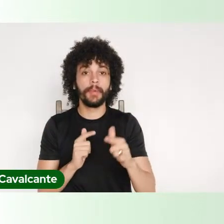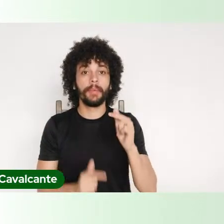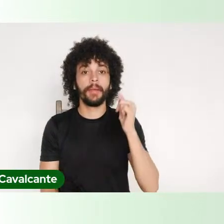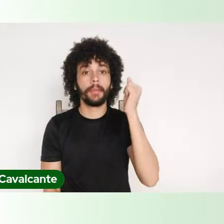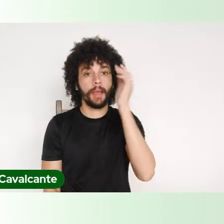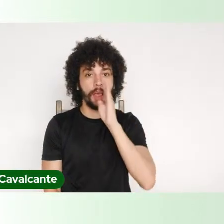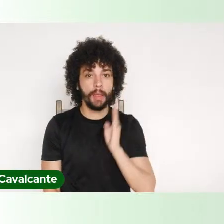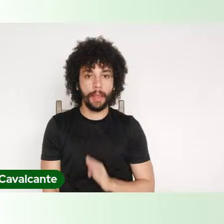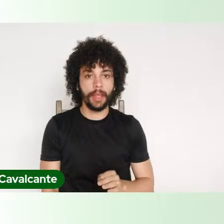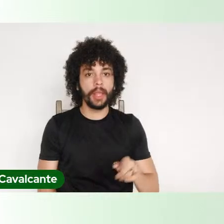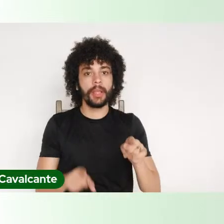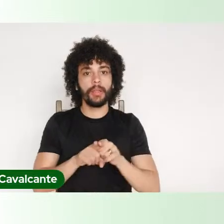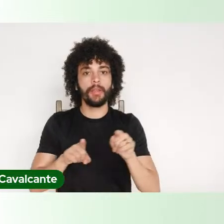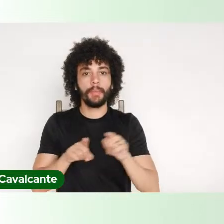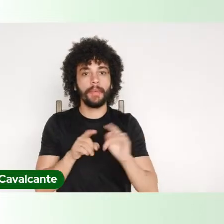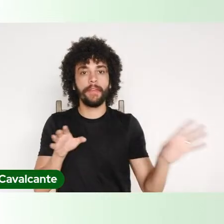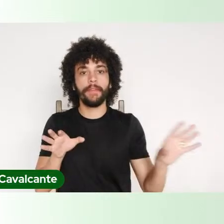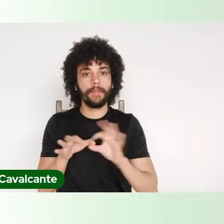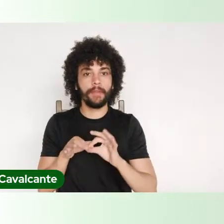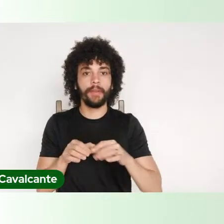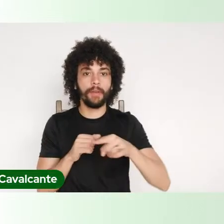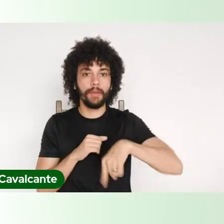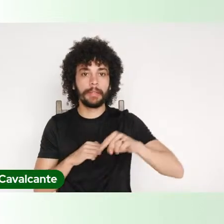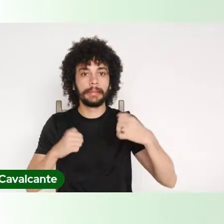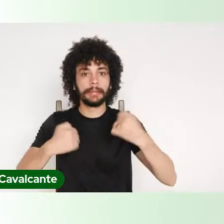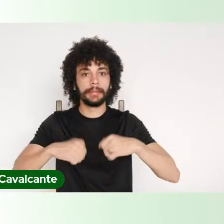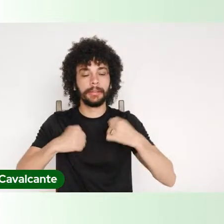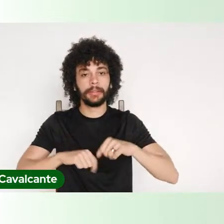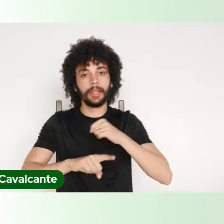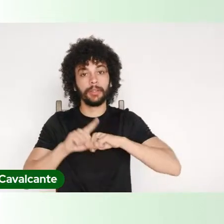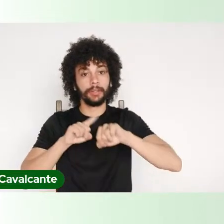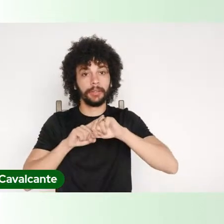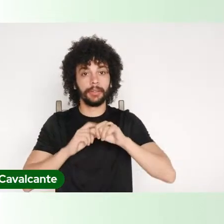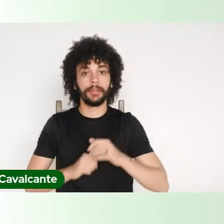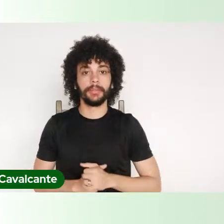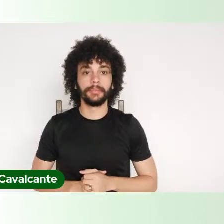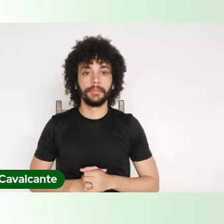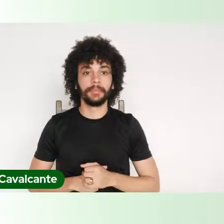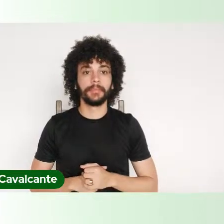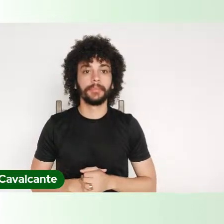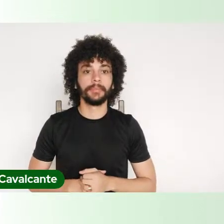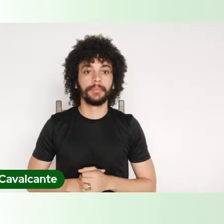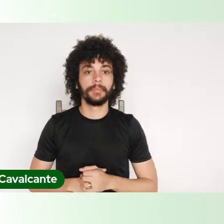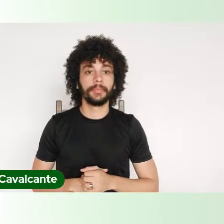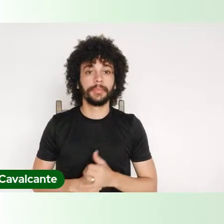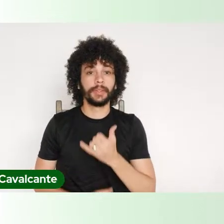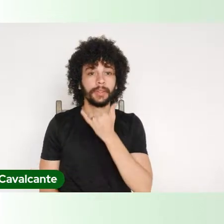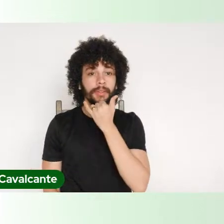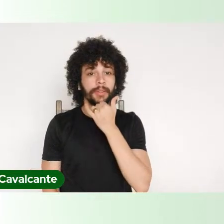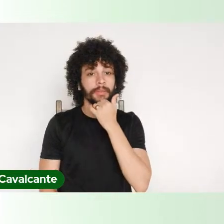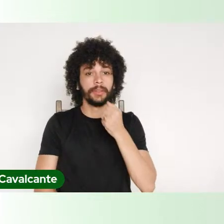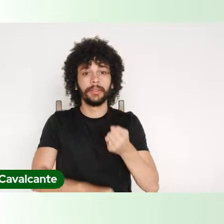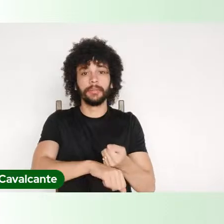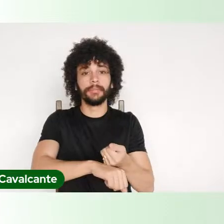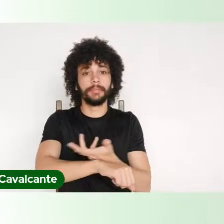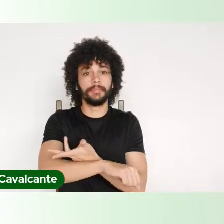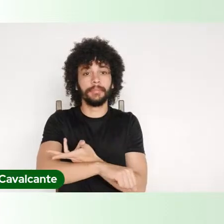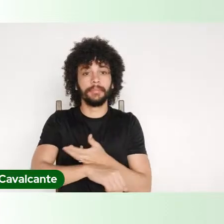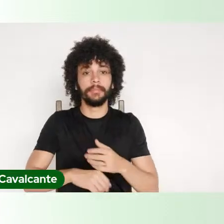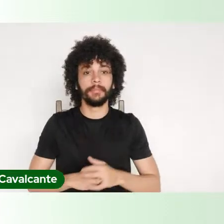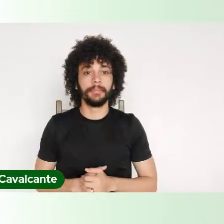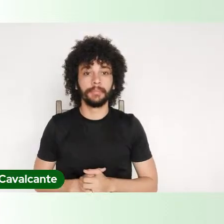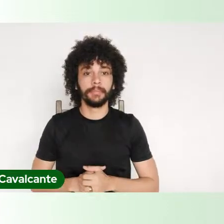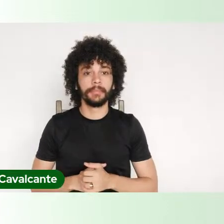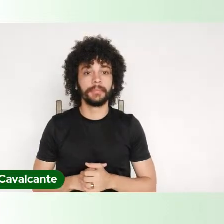vinculada com as nossas necessidades sociais. Porque, desculpe a emoção, nós estamos